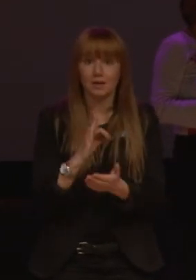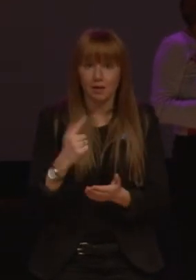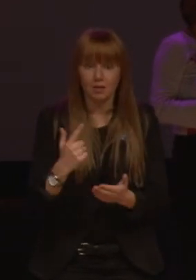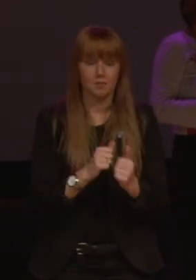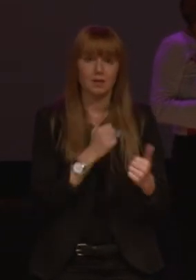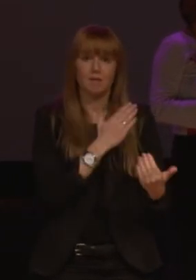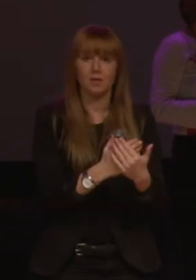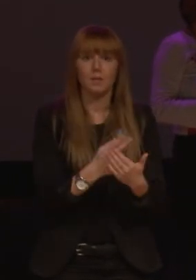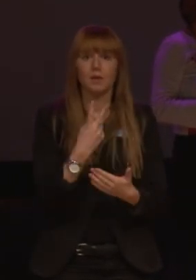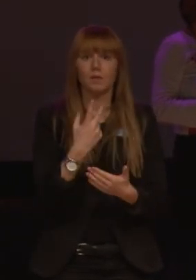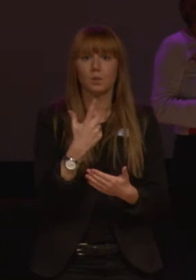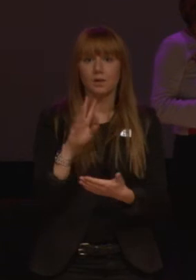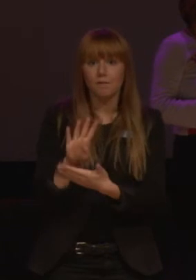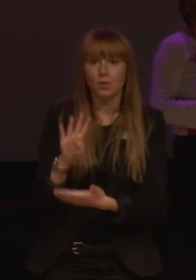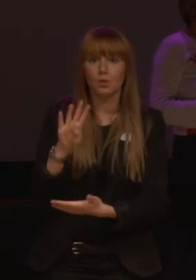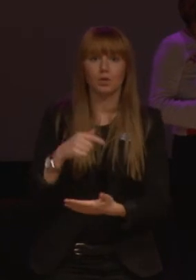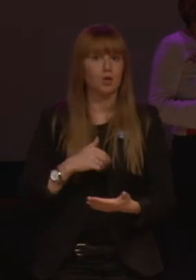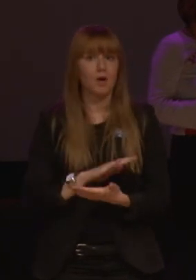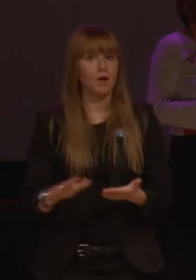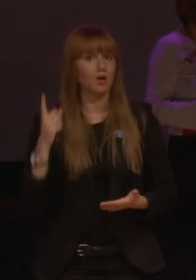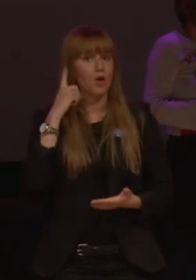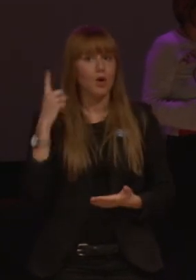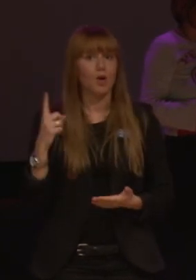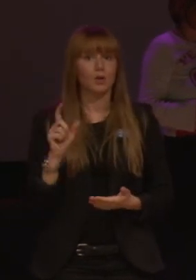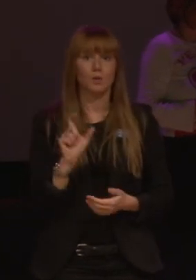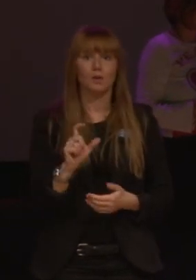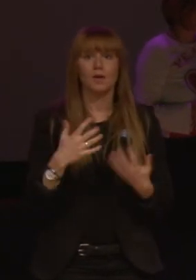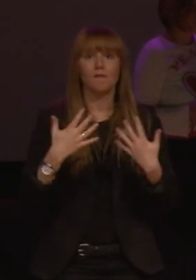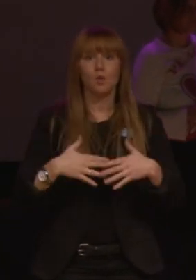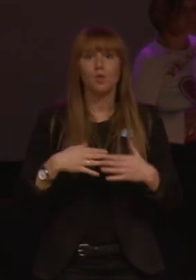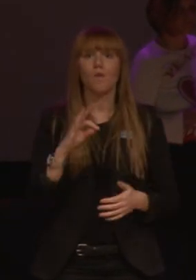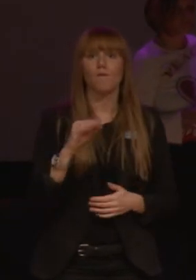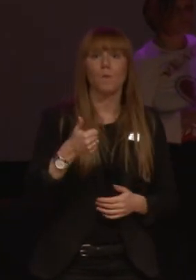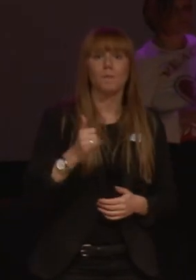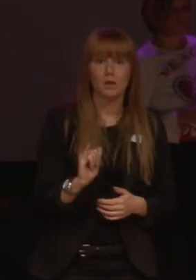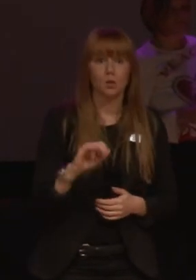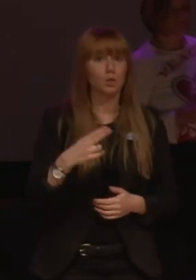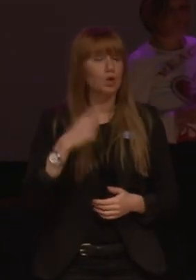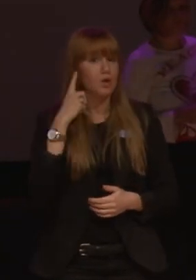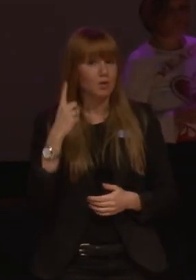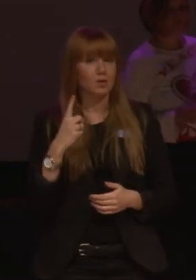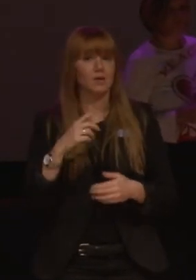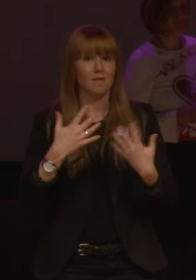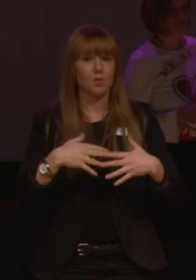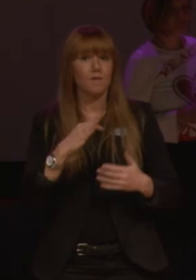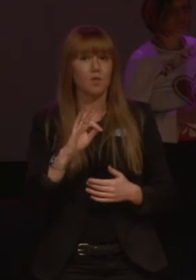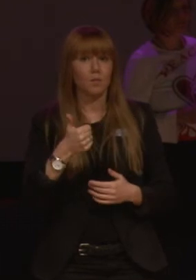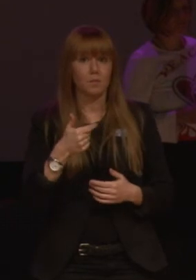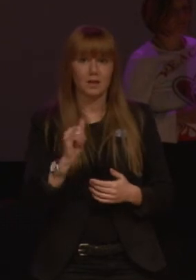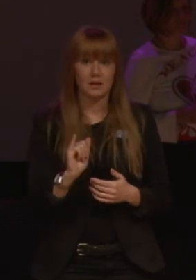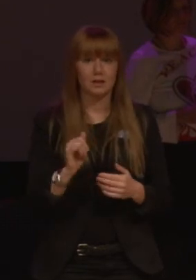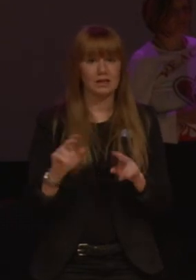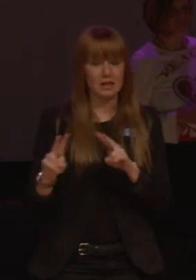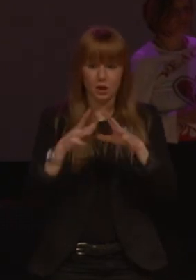men fram till 2014 hade jag aldrig hört ordet funkofobi. Idag har jag sett att funkofobi är ett lika stort